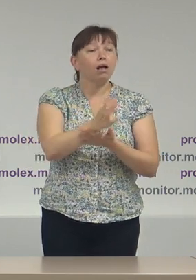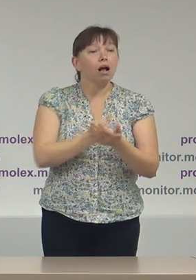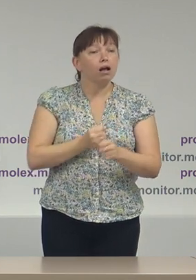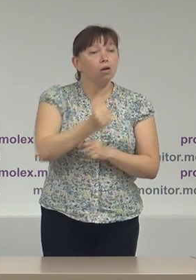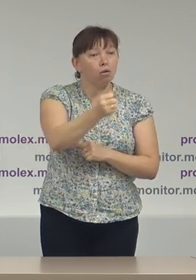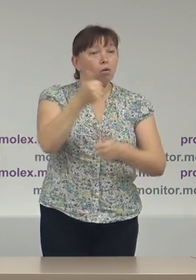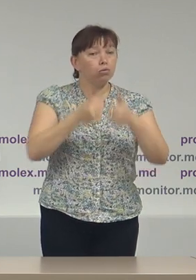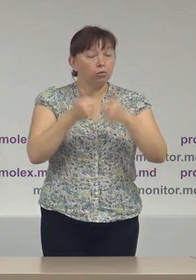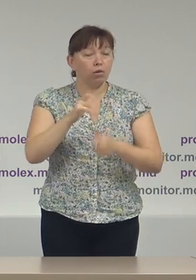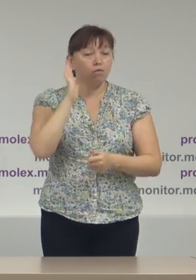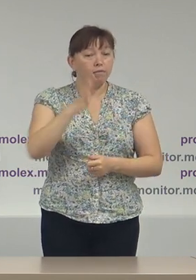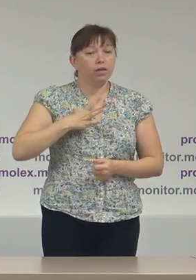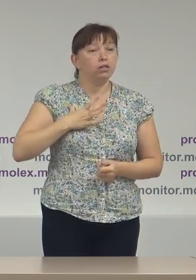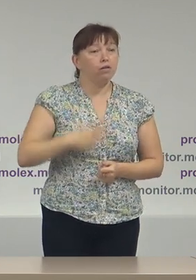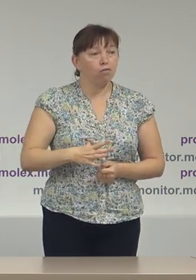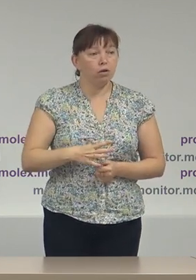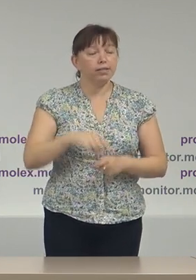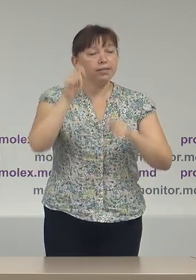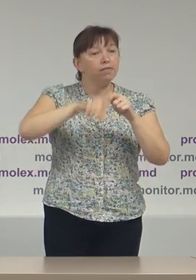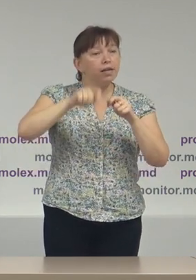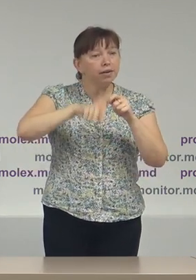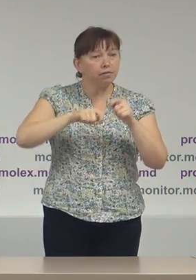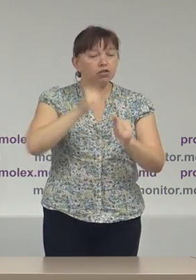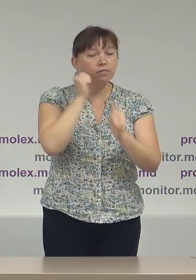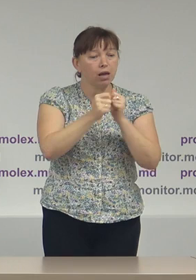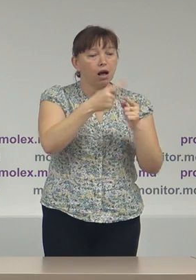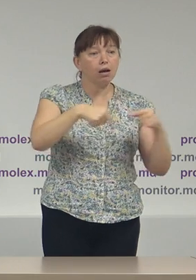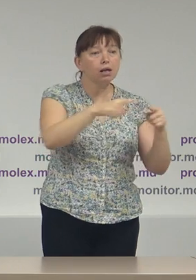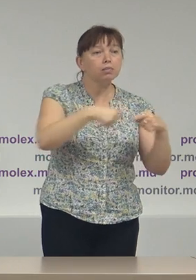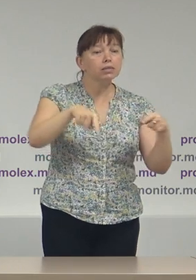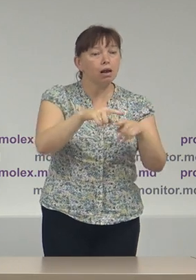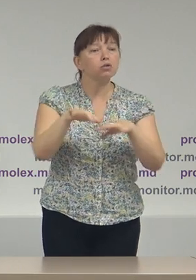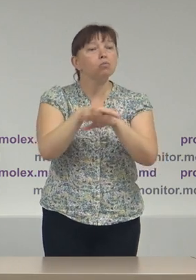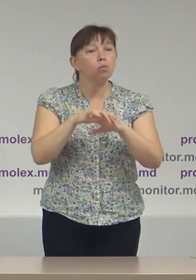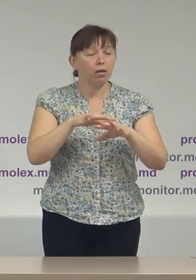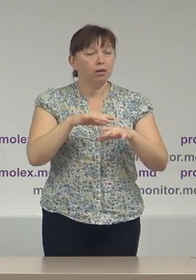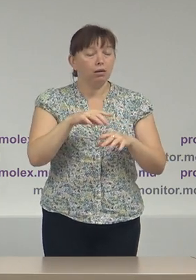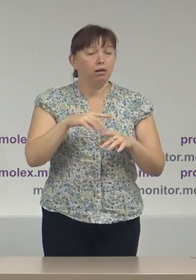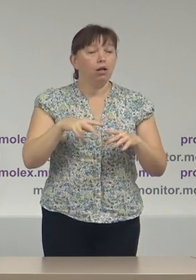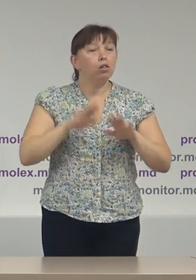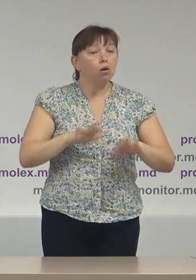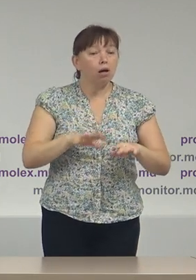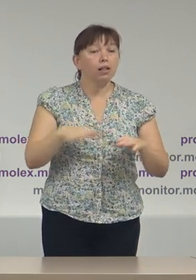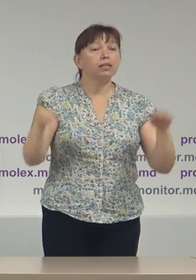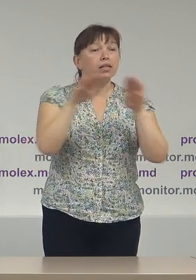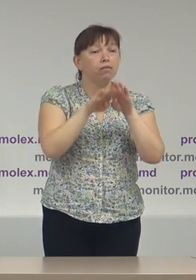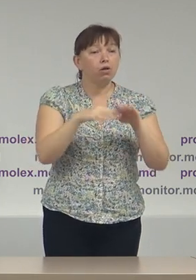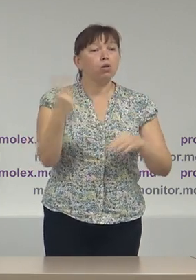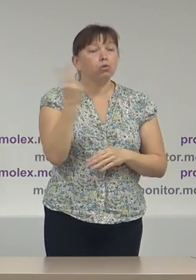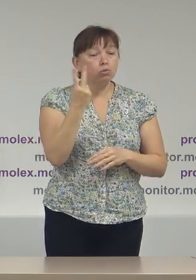vor fi nevoiți să verifice pentru fiecare administrație publico-locală din nivelul 2 care sunt